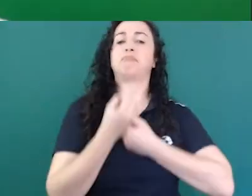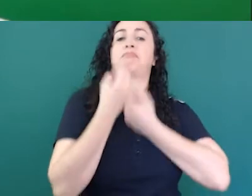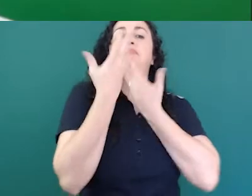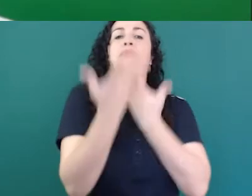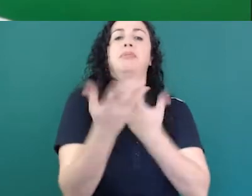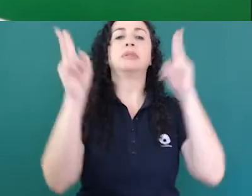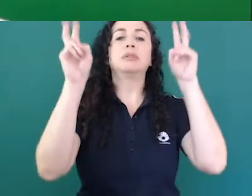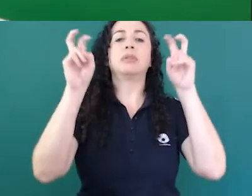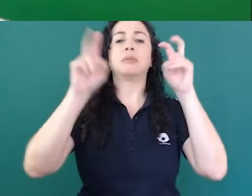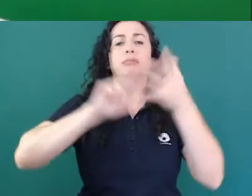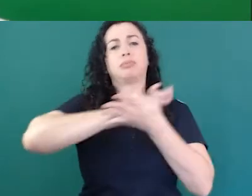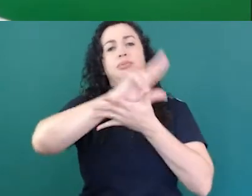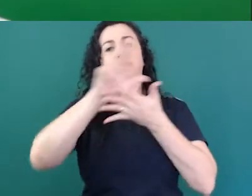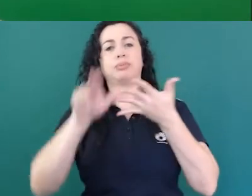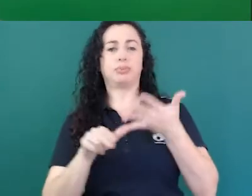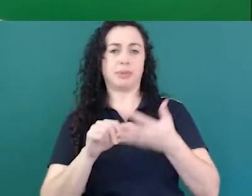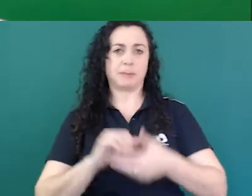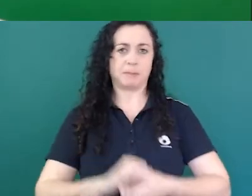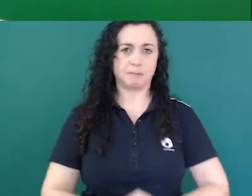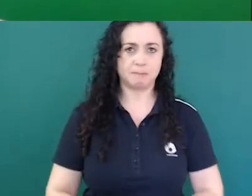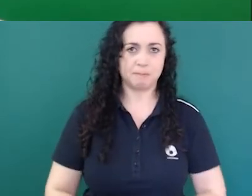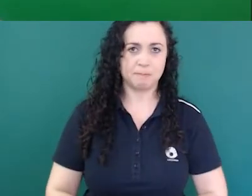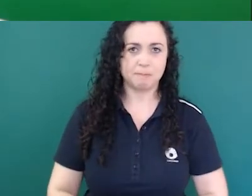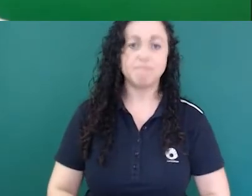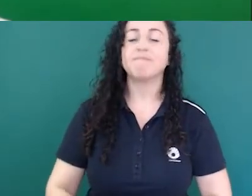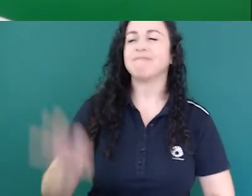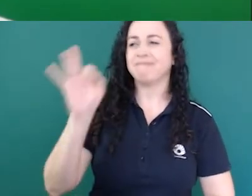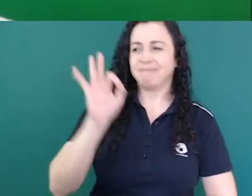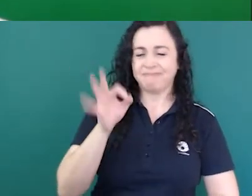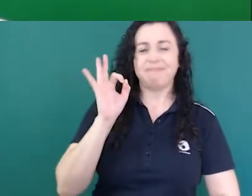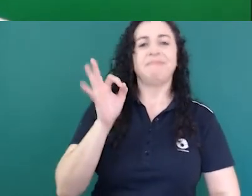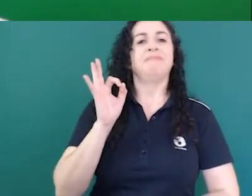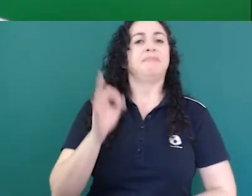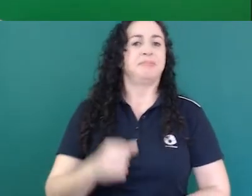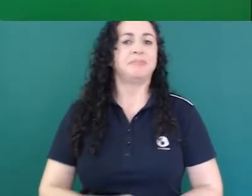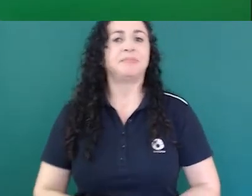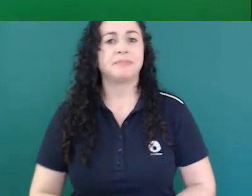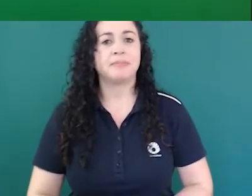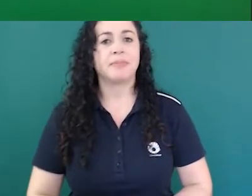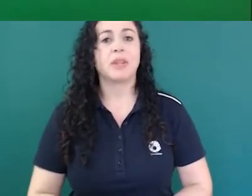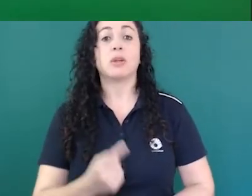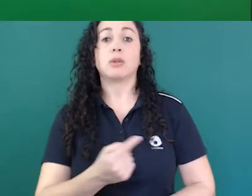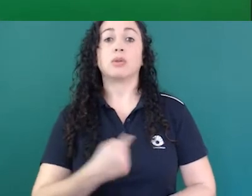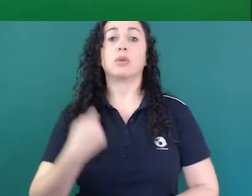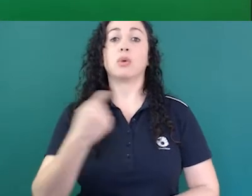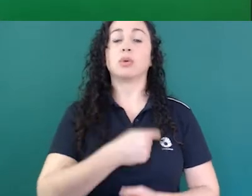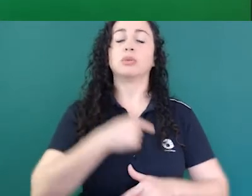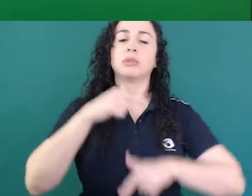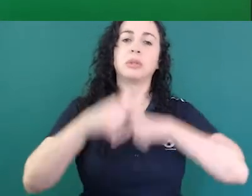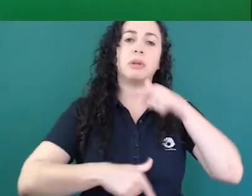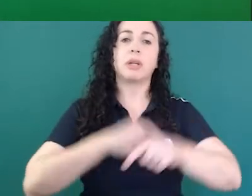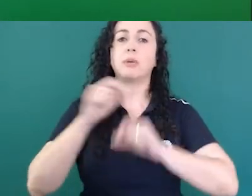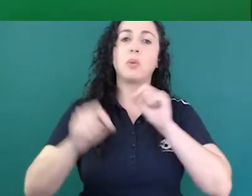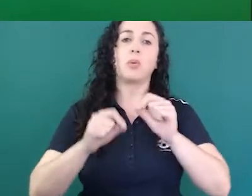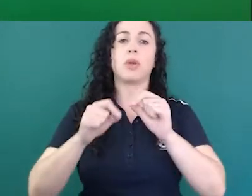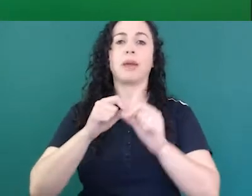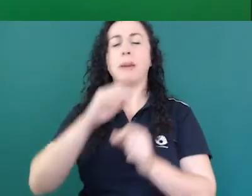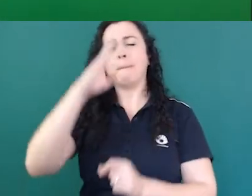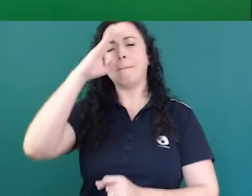observe nós estamos trabalhando com o nosso grande objetivo é a produção automática certo mas digamos assim